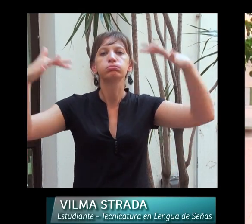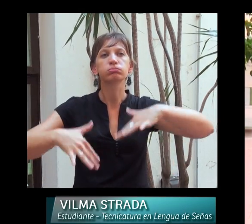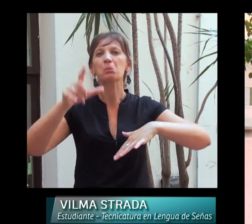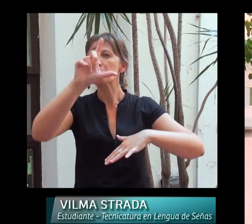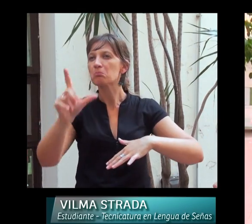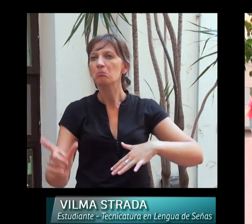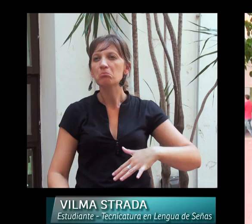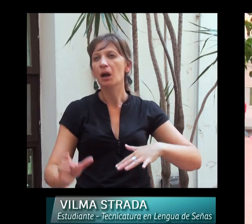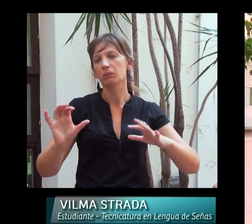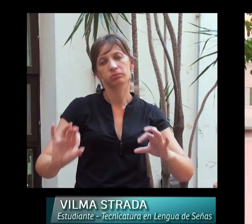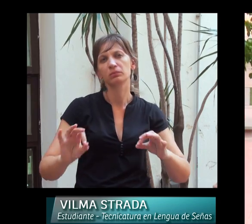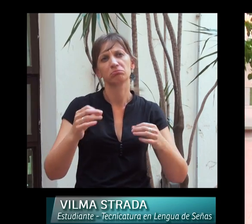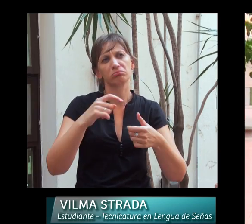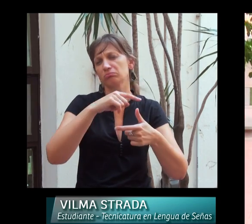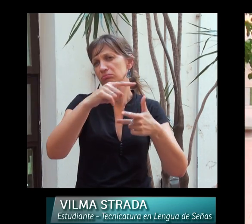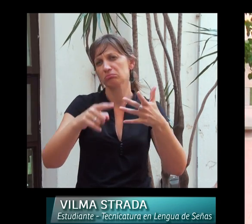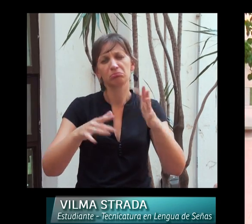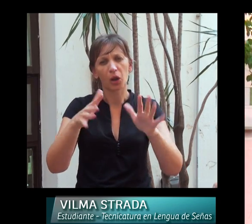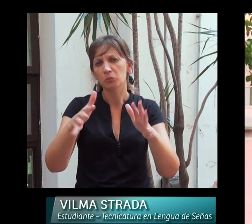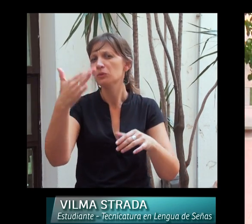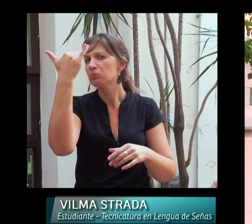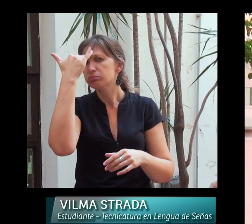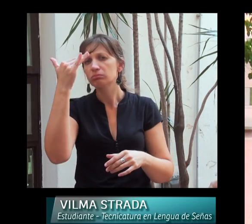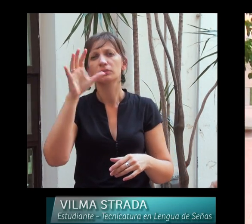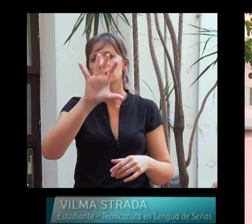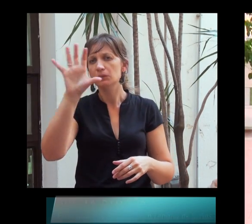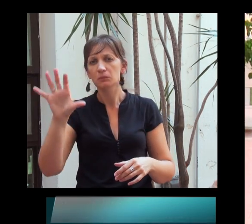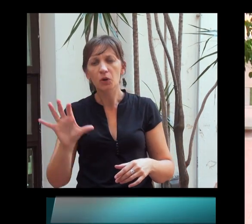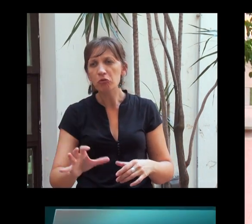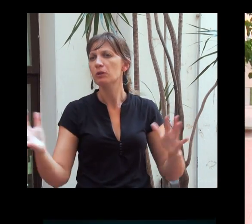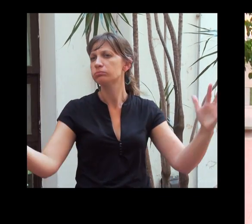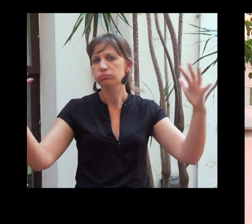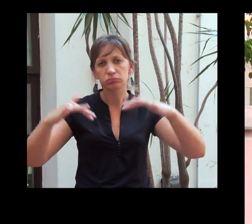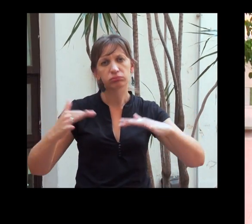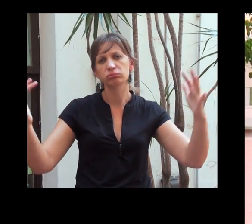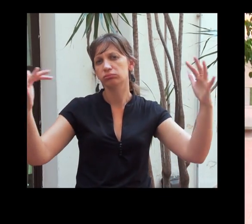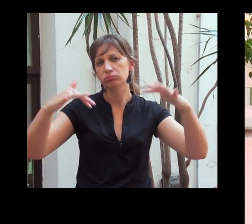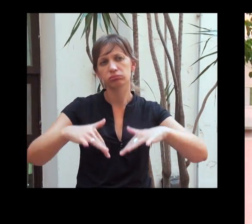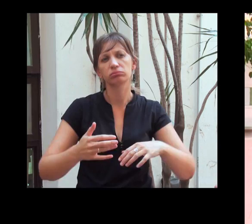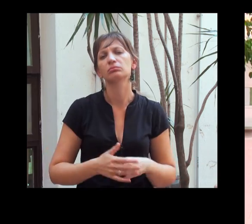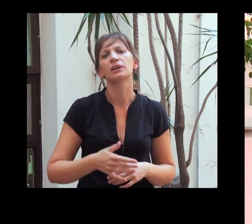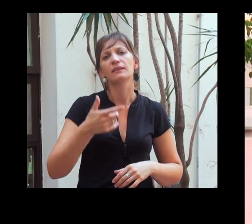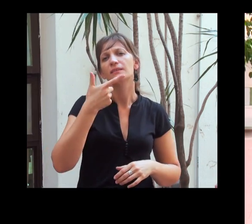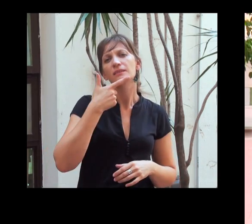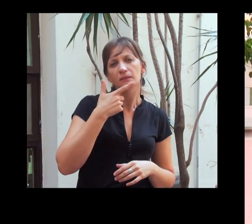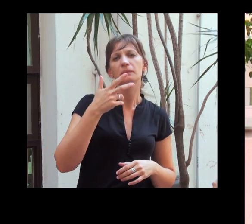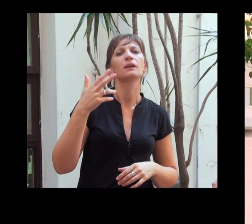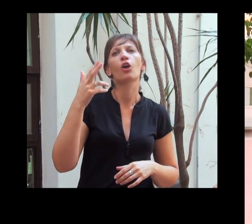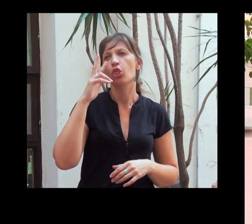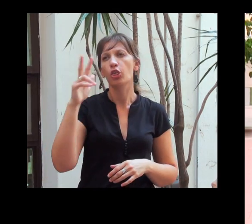Personas sordas que vienen de diferentes lugares del país, te podría nombrar, pero por lo menos de unas 15 provincias vienen sosteniendo la asistencia desde